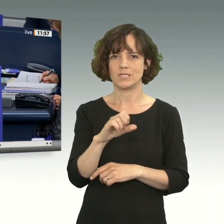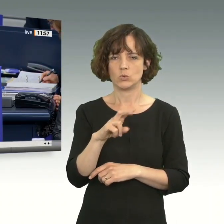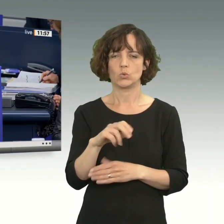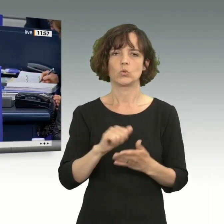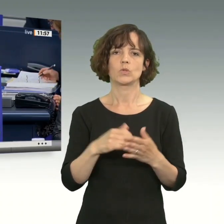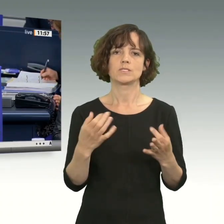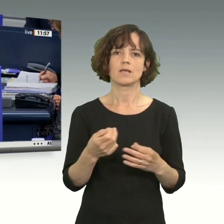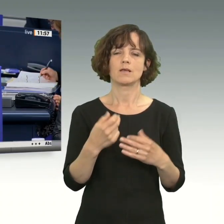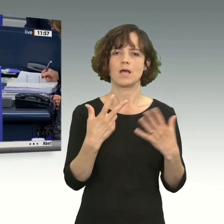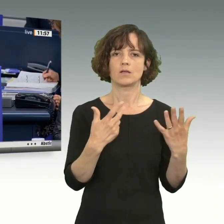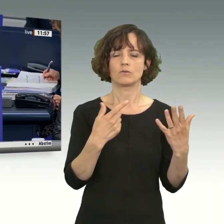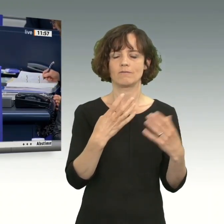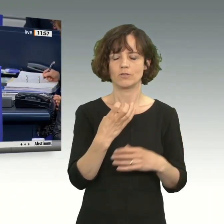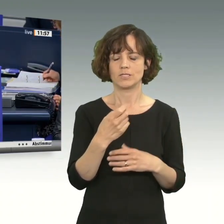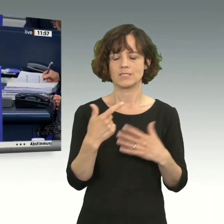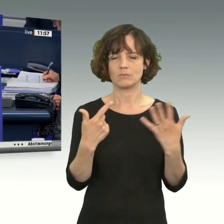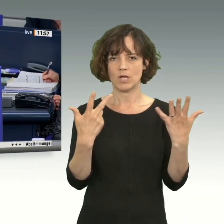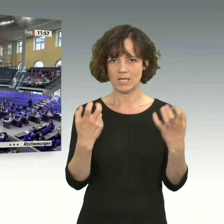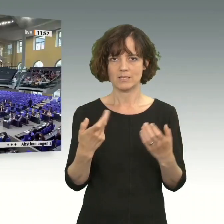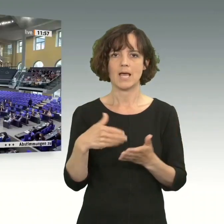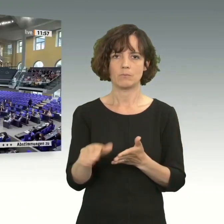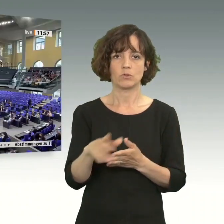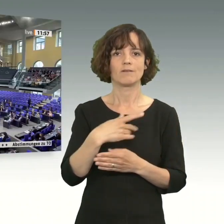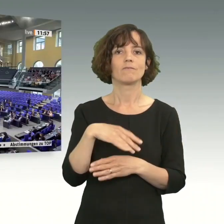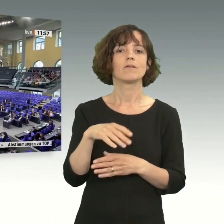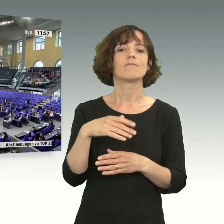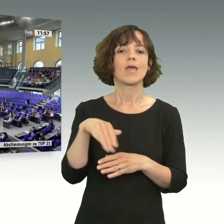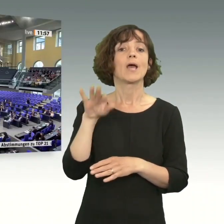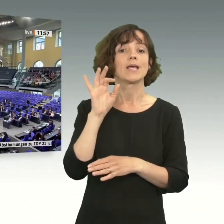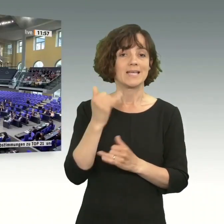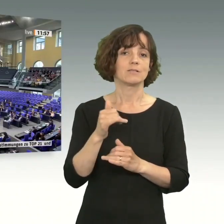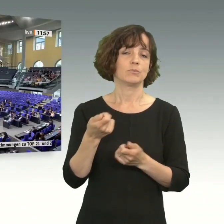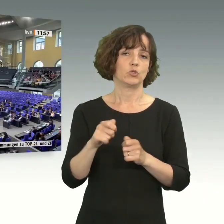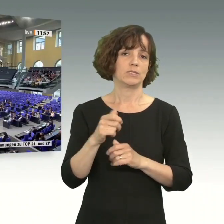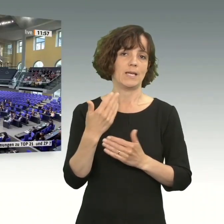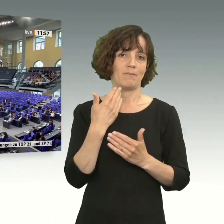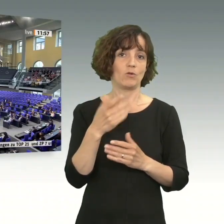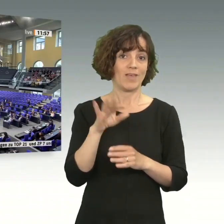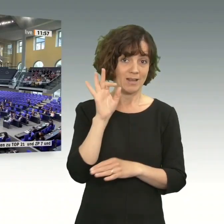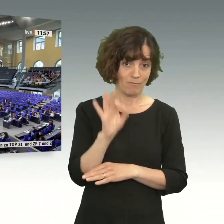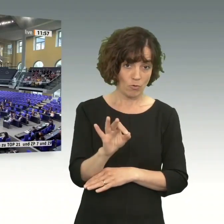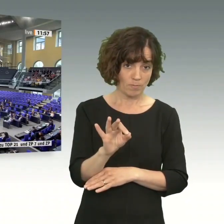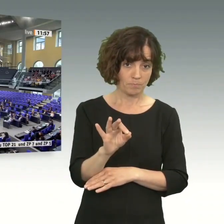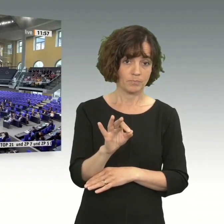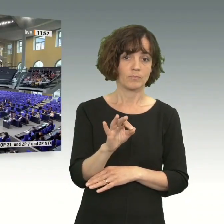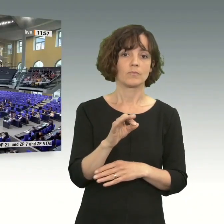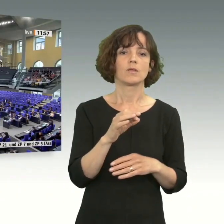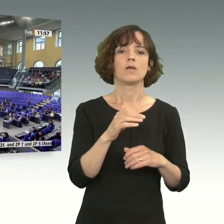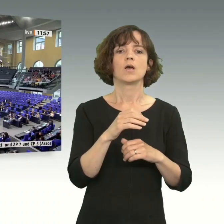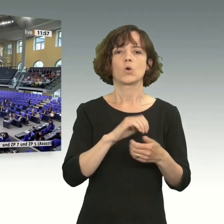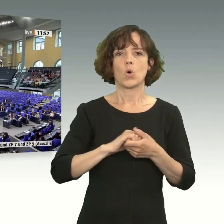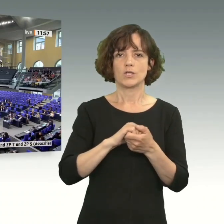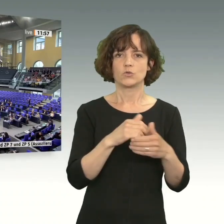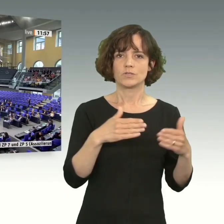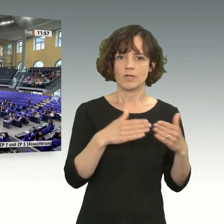19 4887 abzulehnen. Wer stimmt für die Beschlussempfehlung? Das sind die Koalitionsfraktionen, die Fraktion Die Linke und die AfD. Wer stimmt